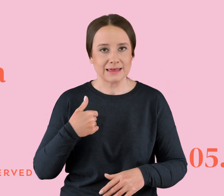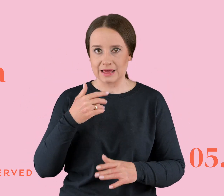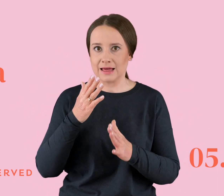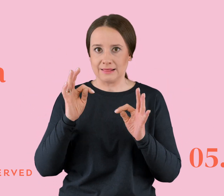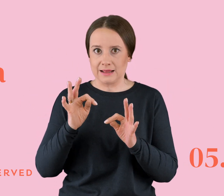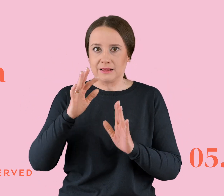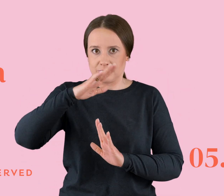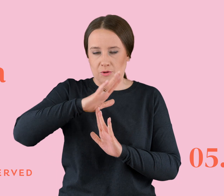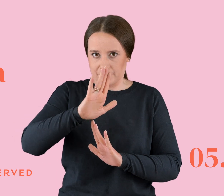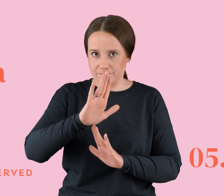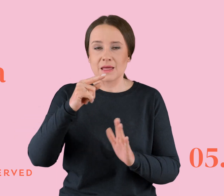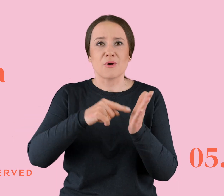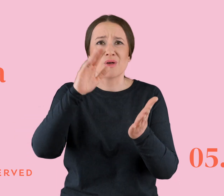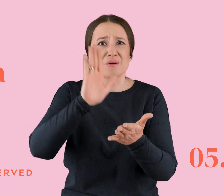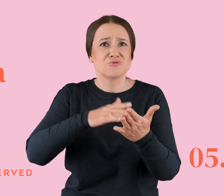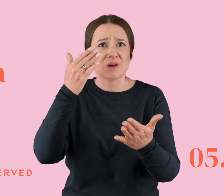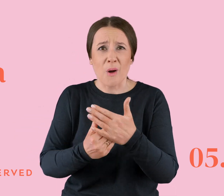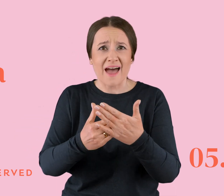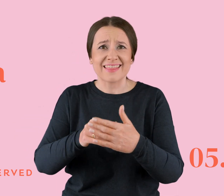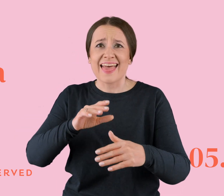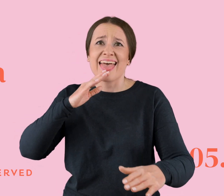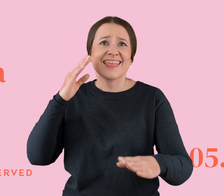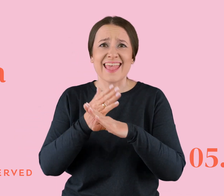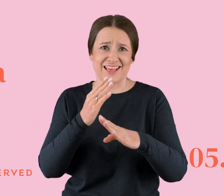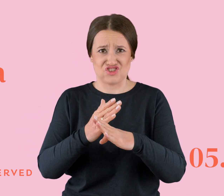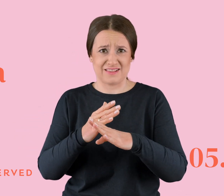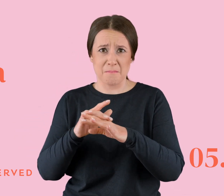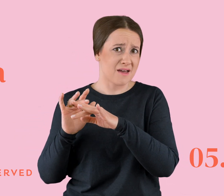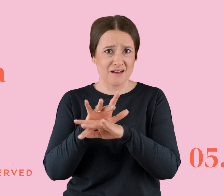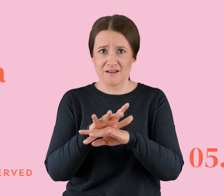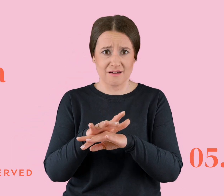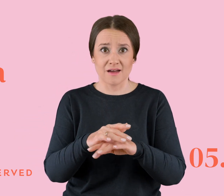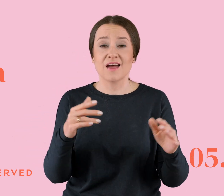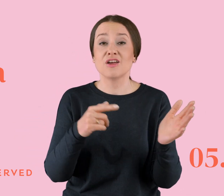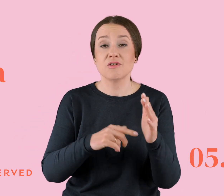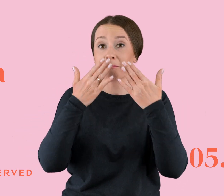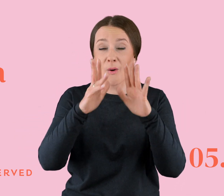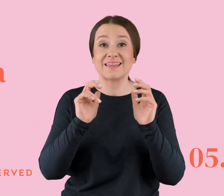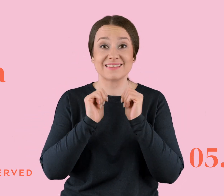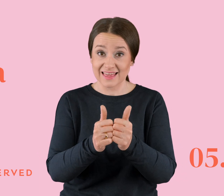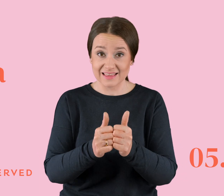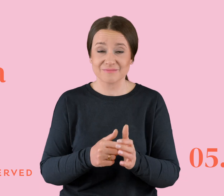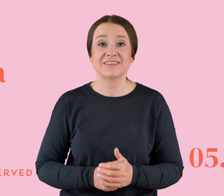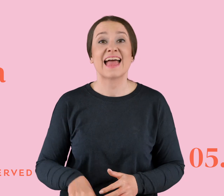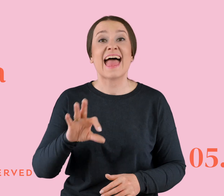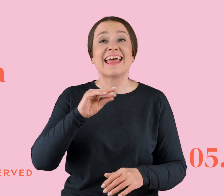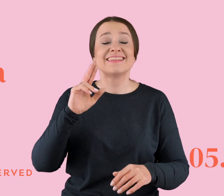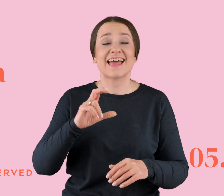bo to jest przykład seksizmu. I to zdanie pokaże i uwypukli, że seksistowskie komunikaty idą też ze strony